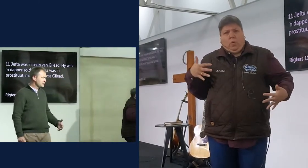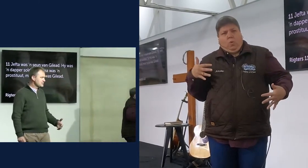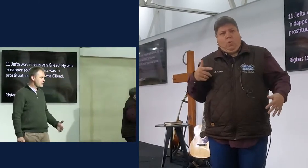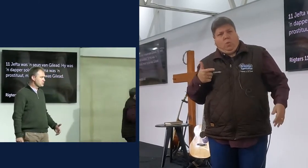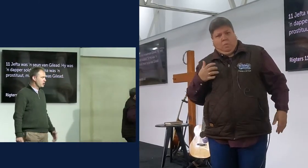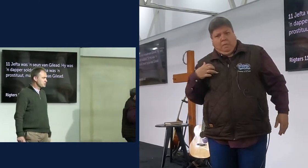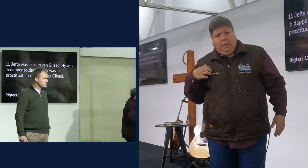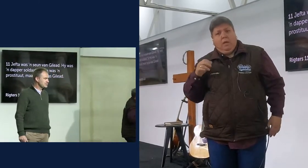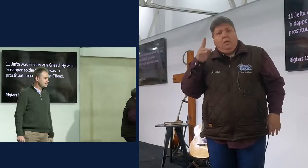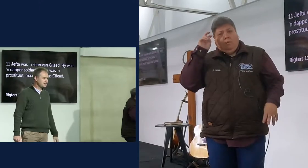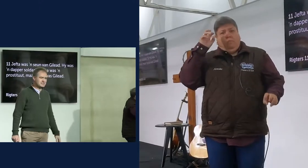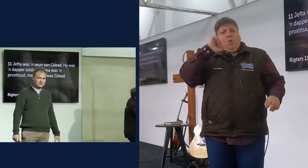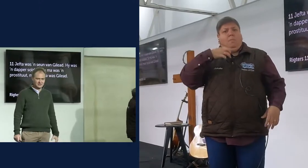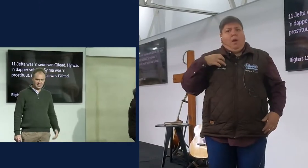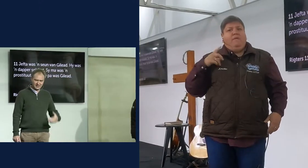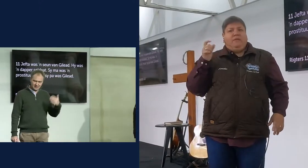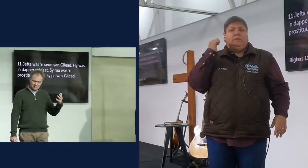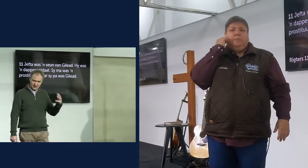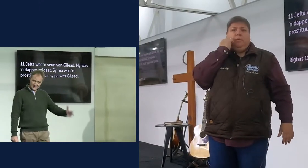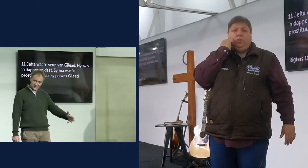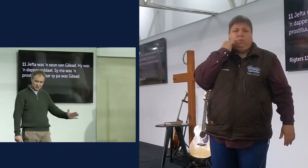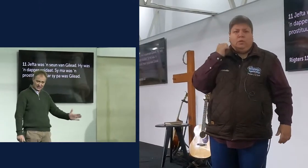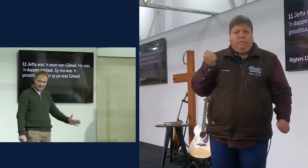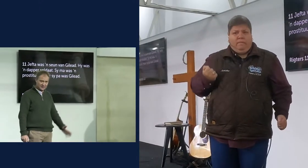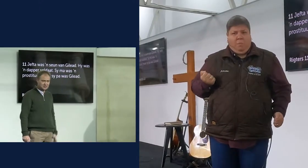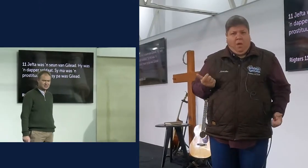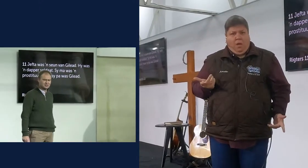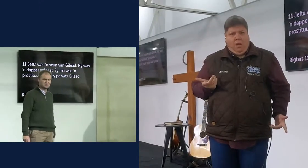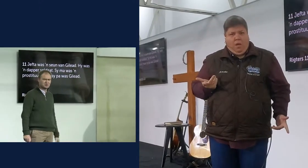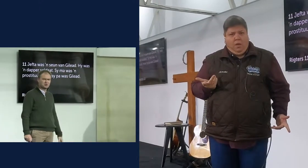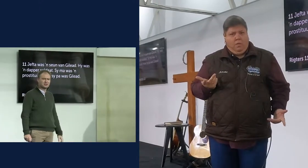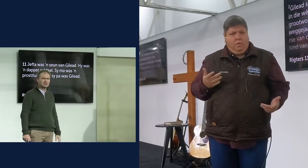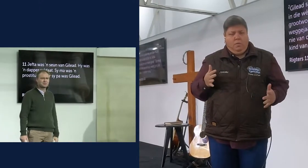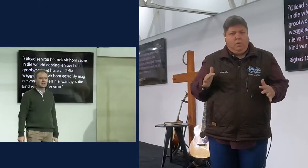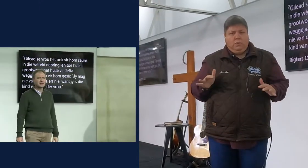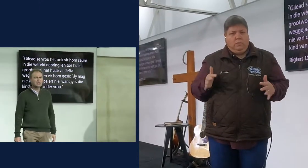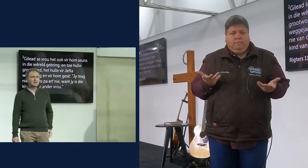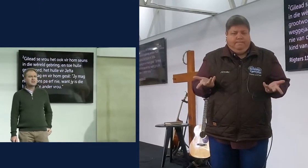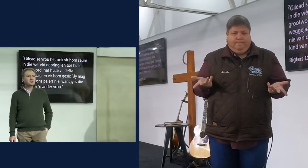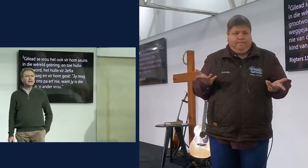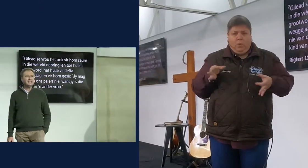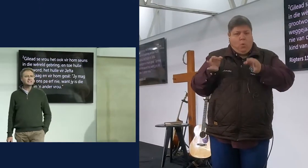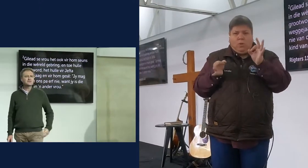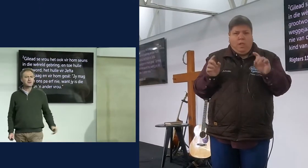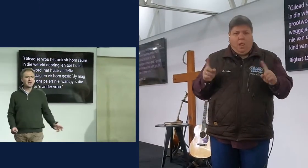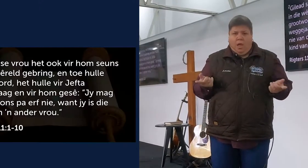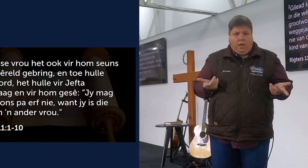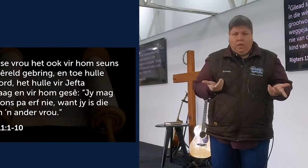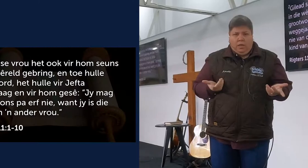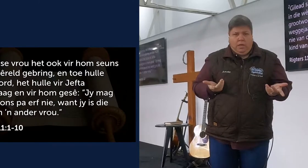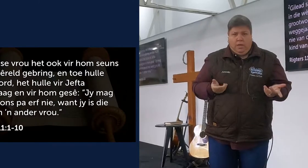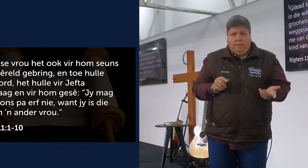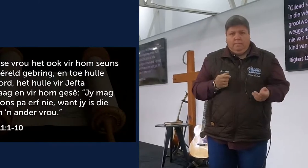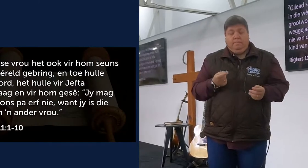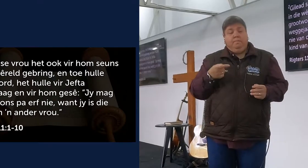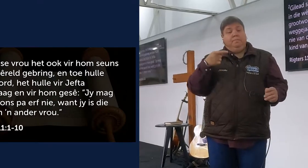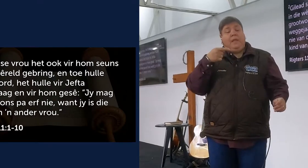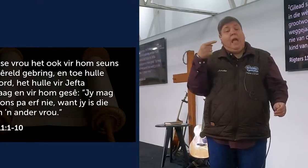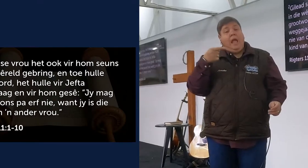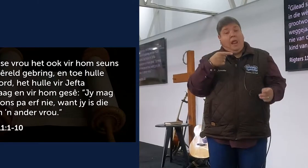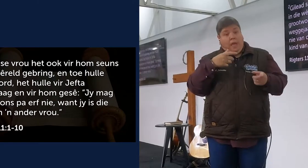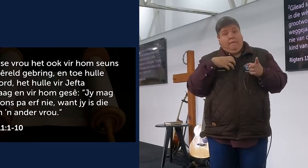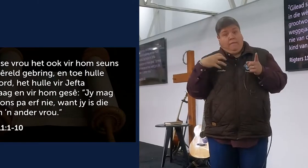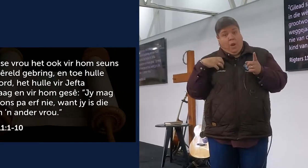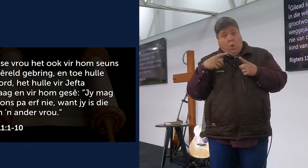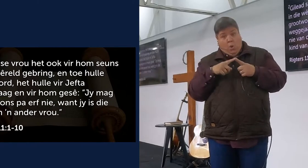Kan jy nou denk, as jou ma prostituit was, want jy kan nou hoor, hier is een storyline wat besig is om te ontwikkel, maar stoe, Gileadse vrou, ook nou, dis nie die